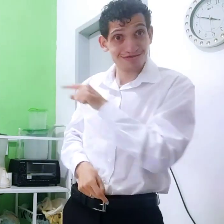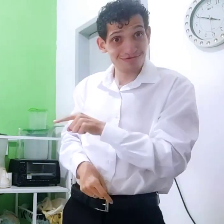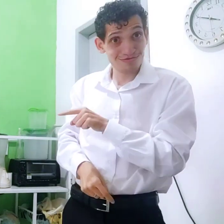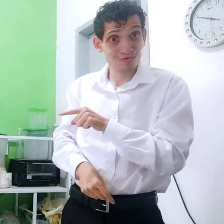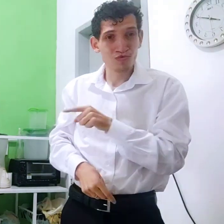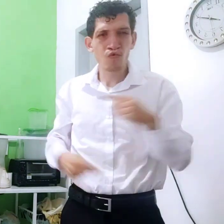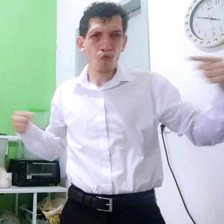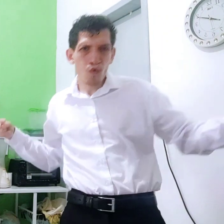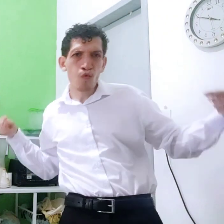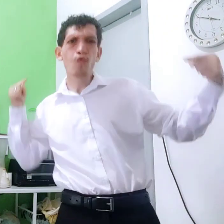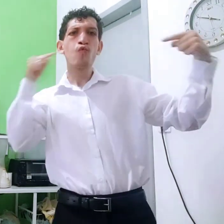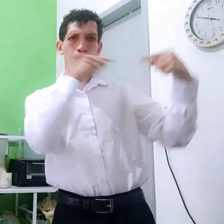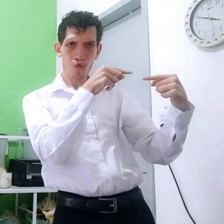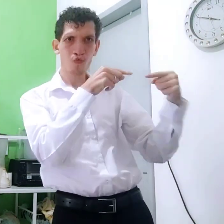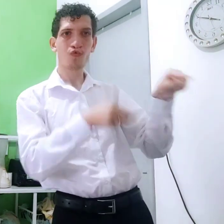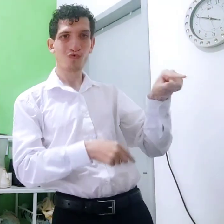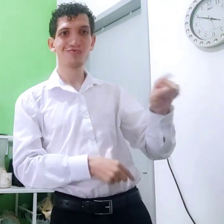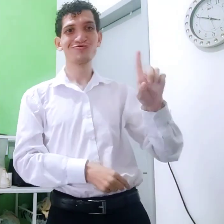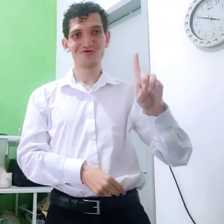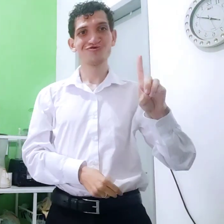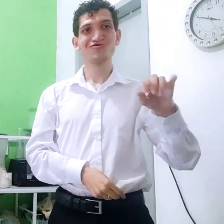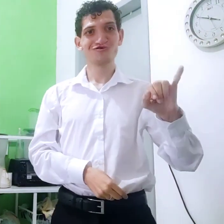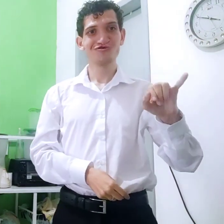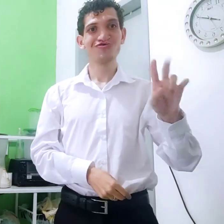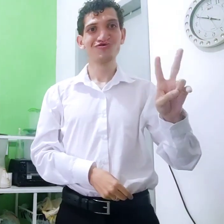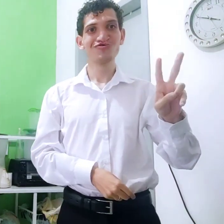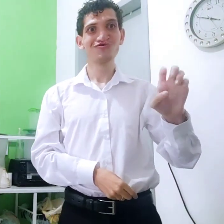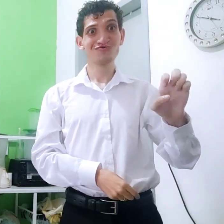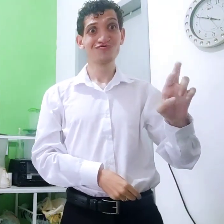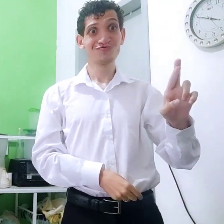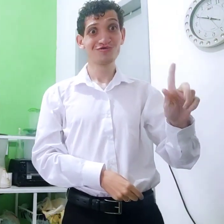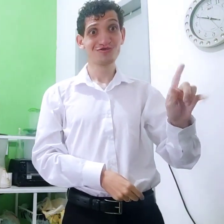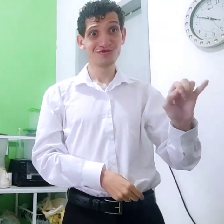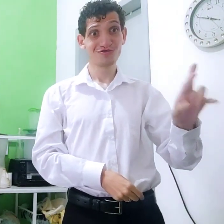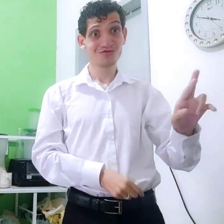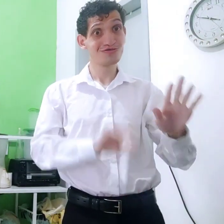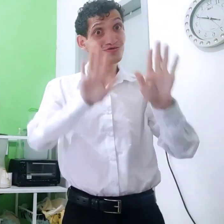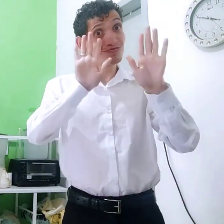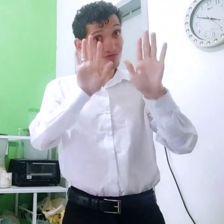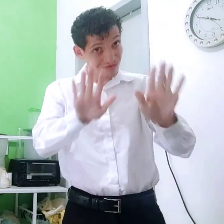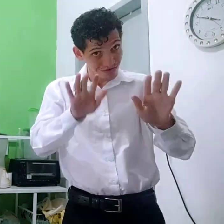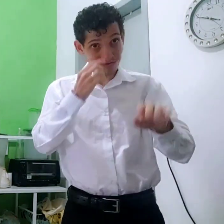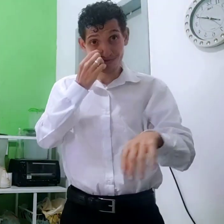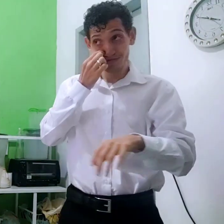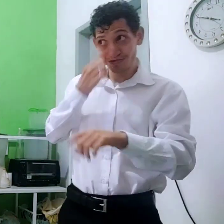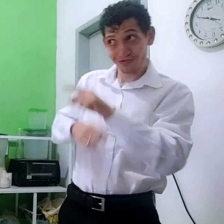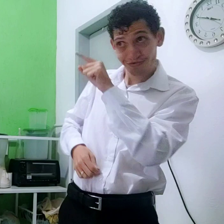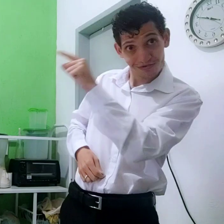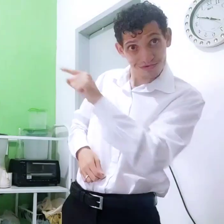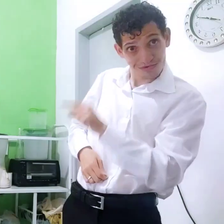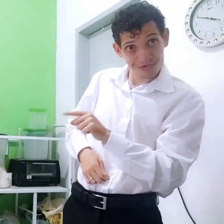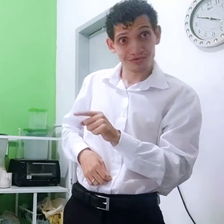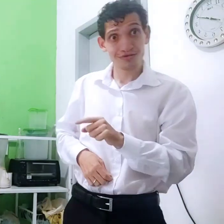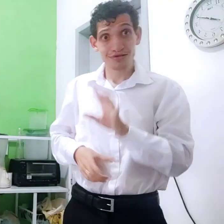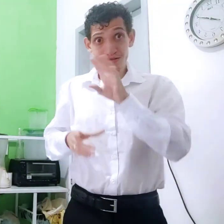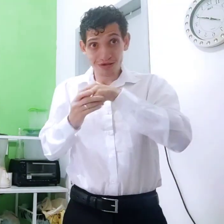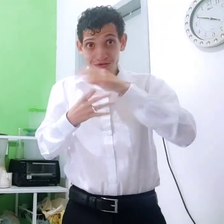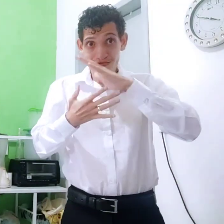Então esse e esse se aplica à MINERGIR. Mas esses